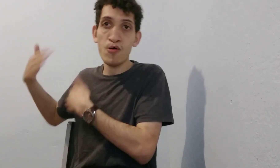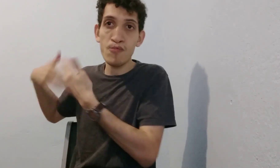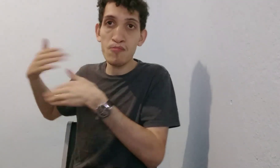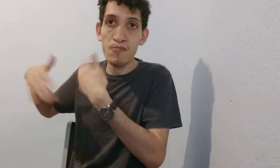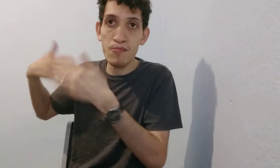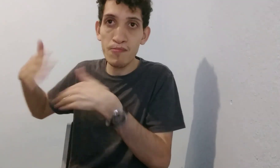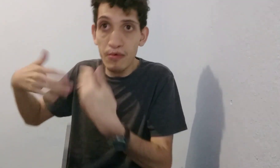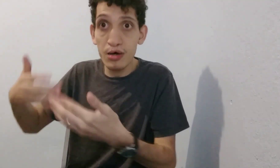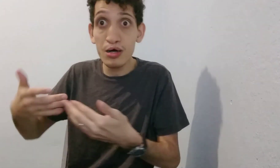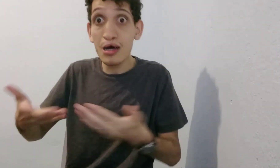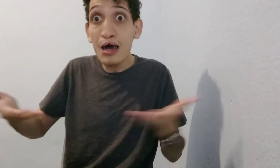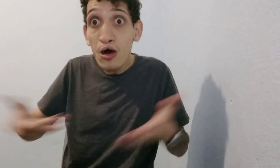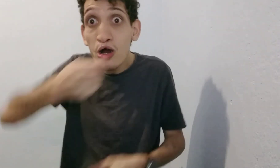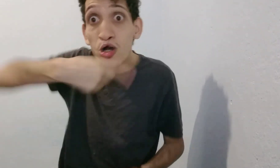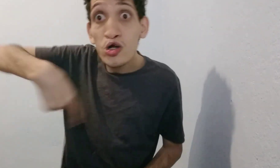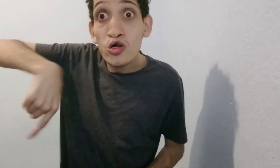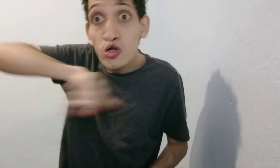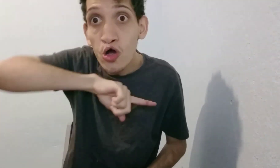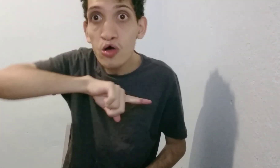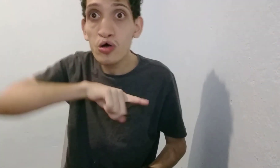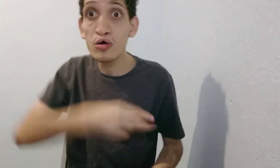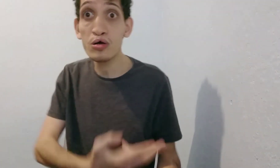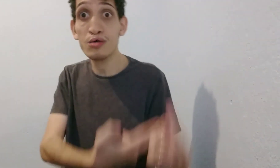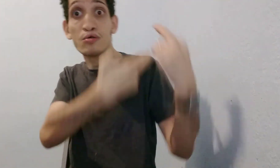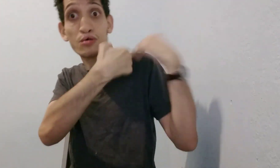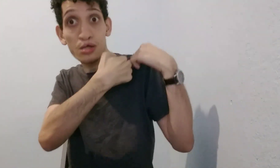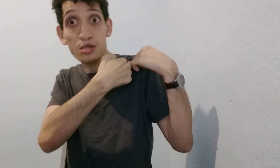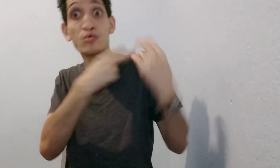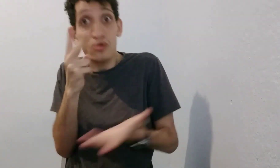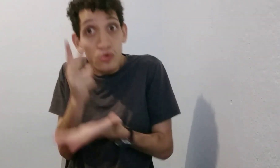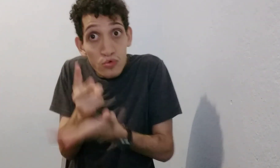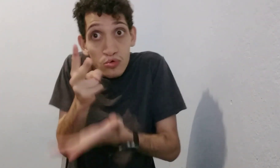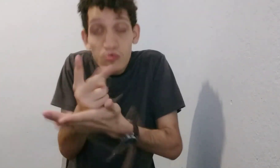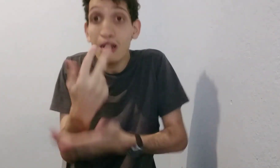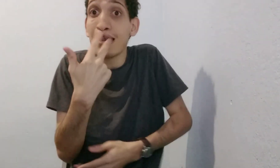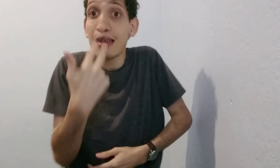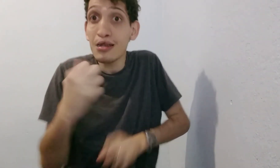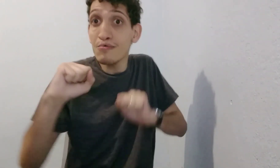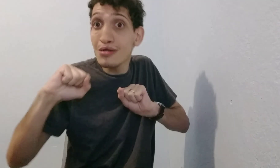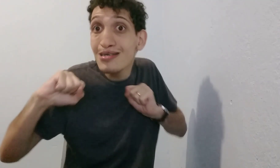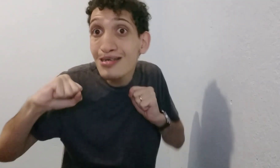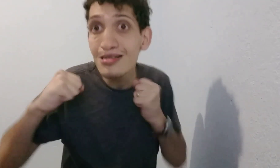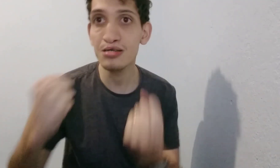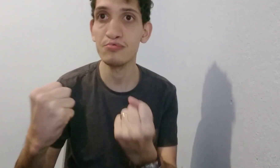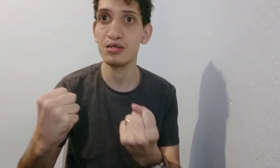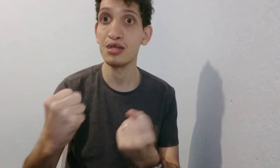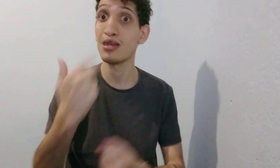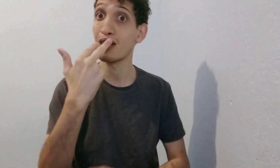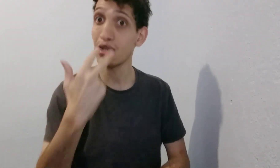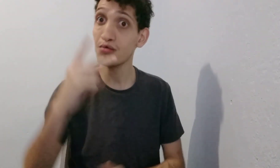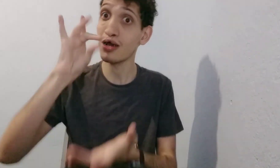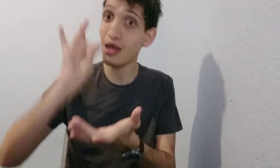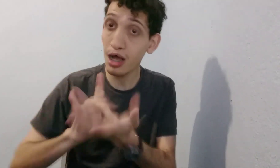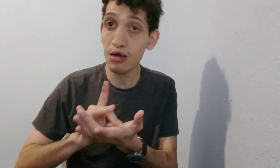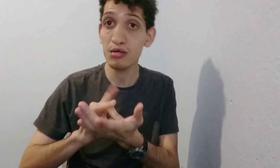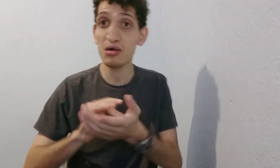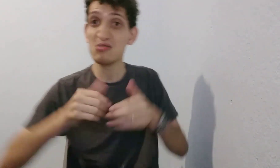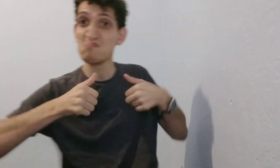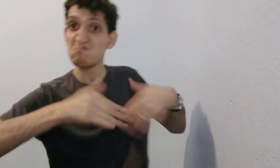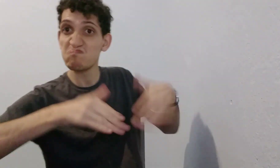já morreram. E o tempo está passando agora, é a nossa vez. Nós devemos continuar dependendo da língua. A